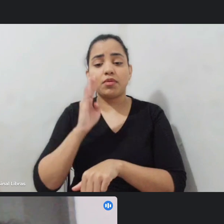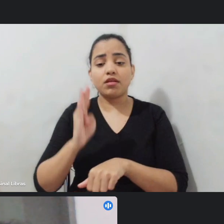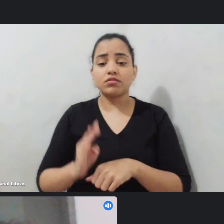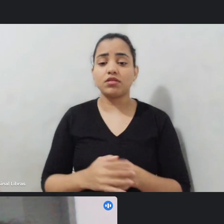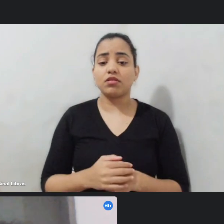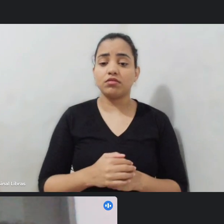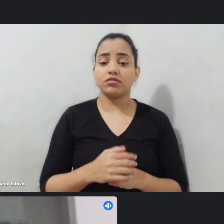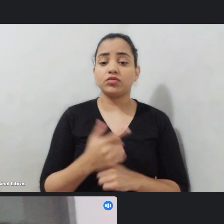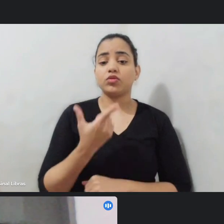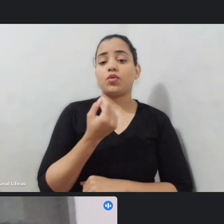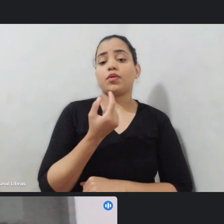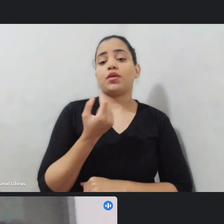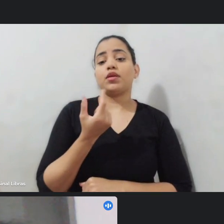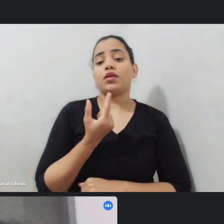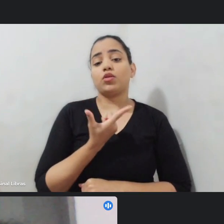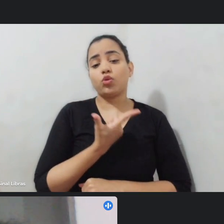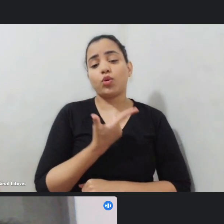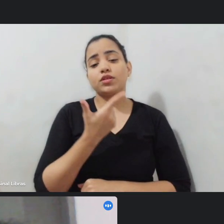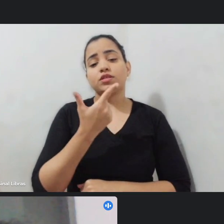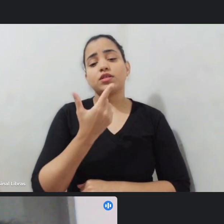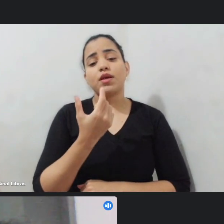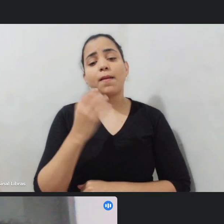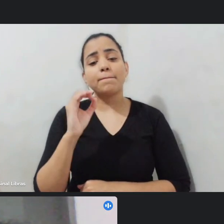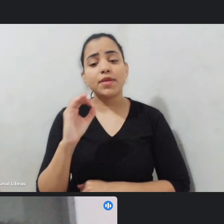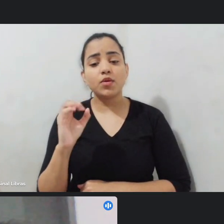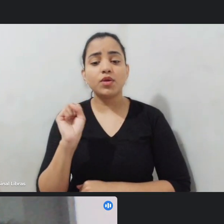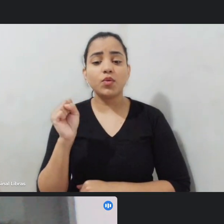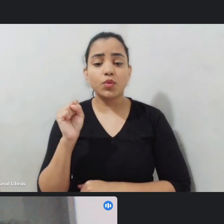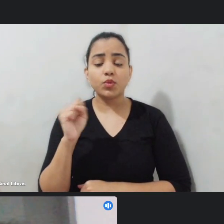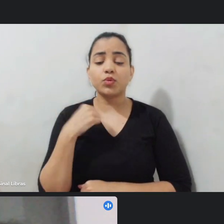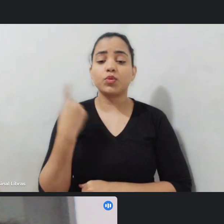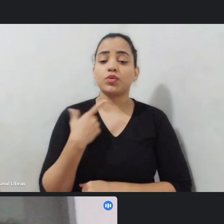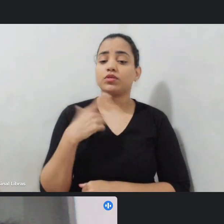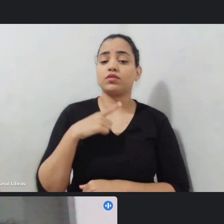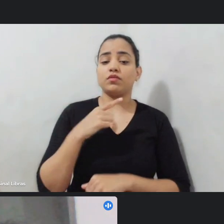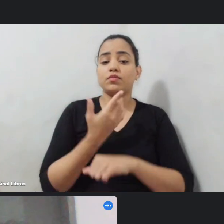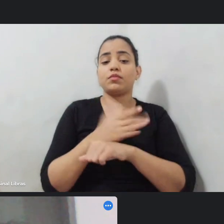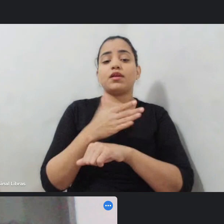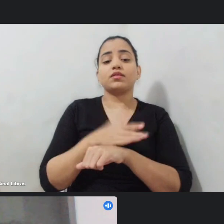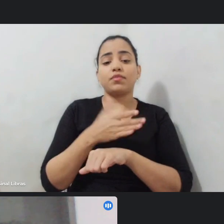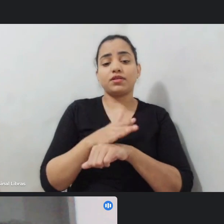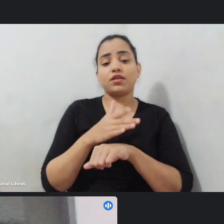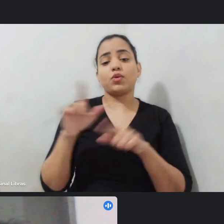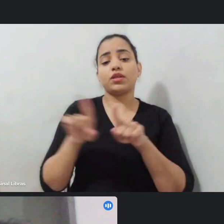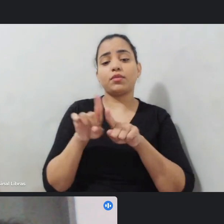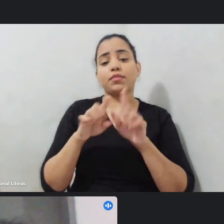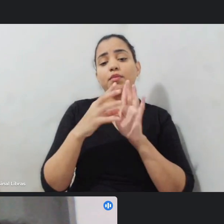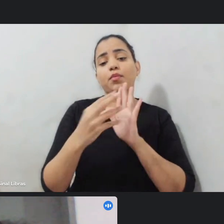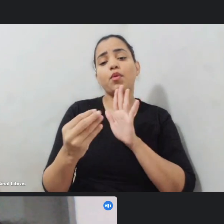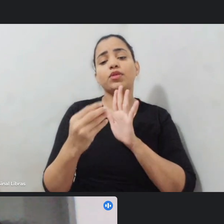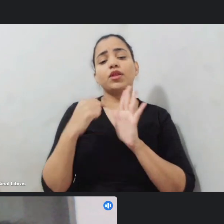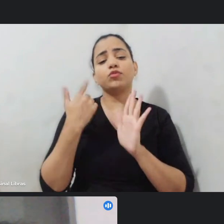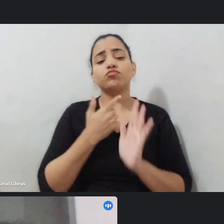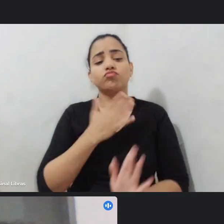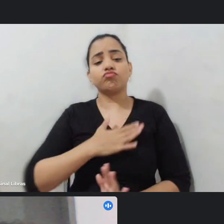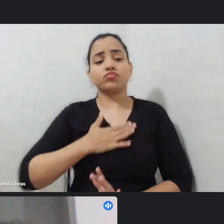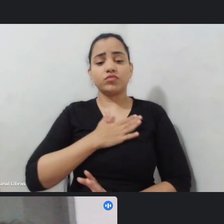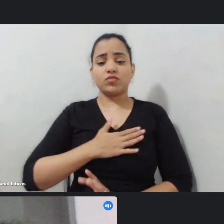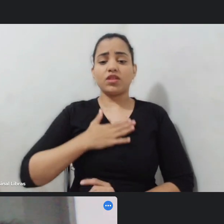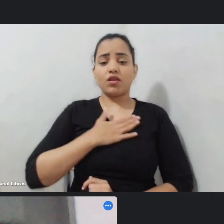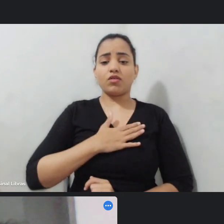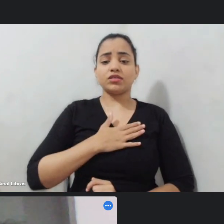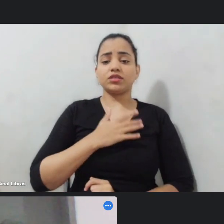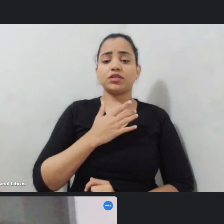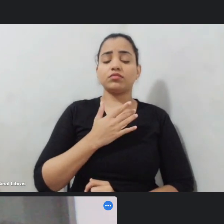tivemos uma participação e um modelo que a gente gostou bastante que foi através